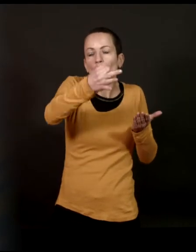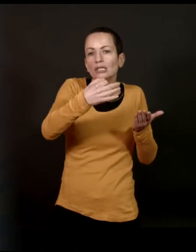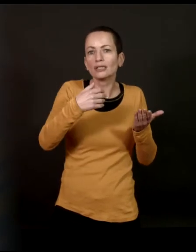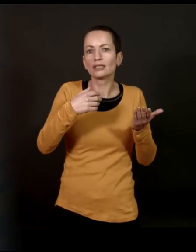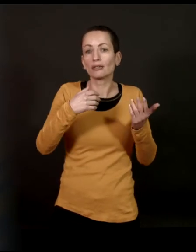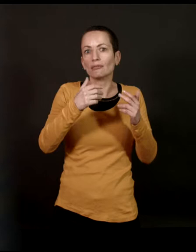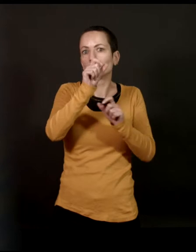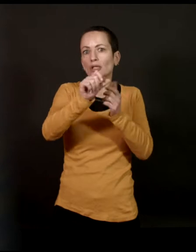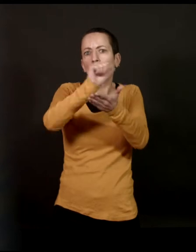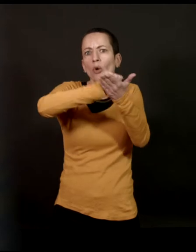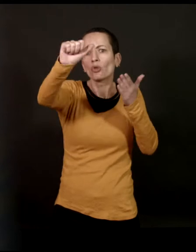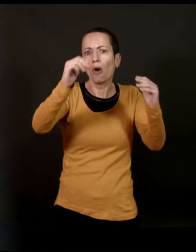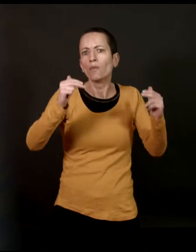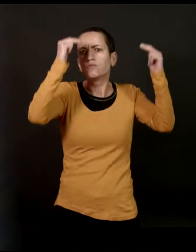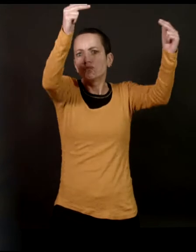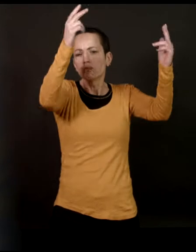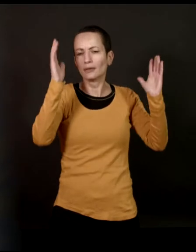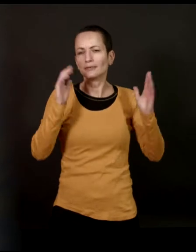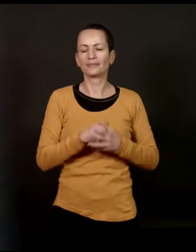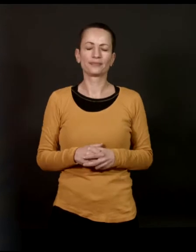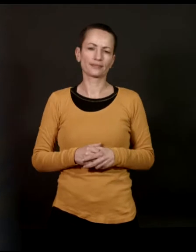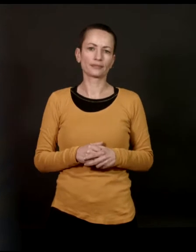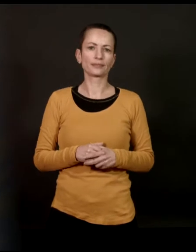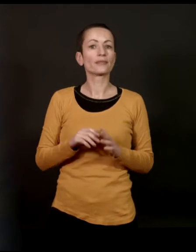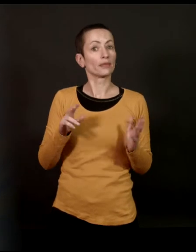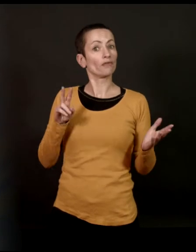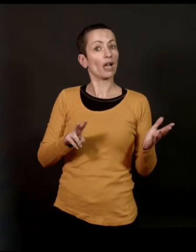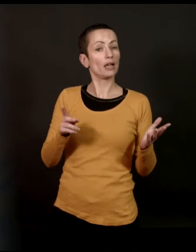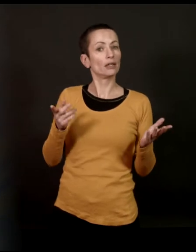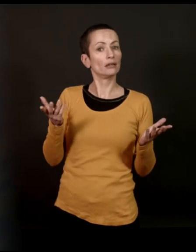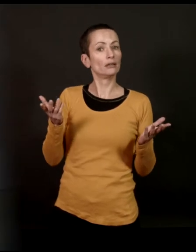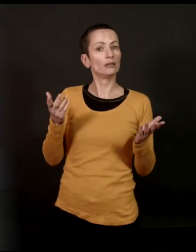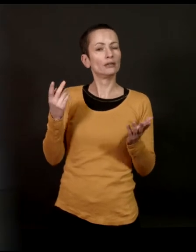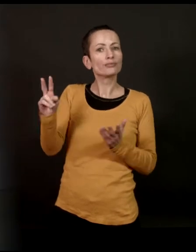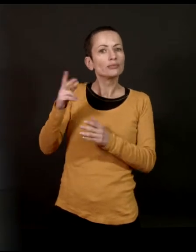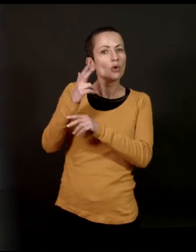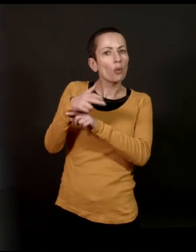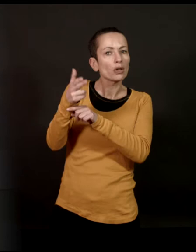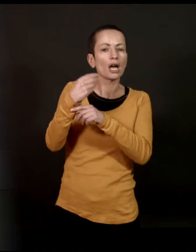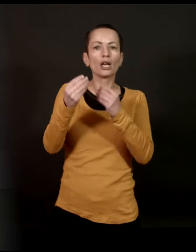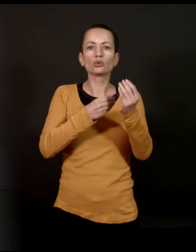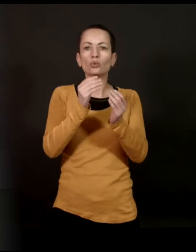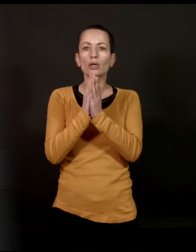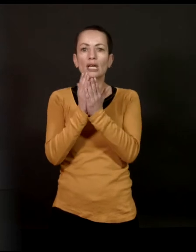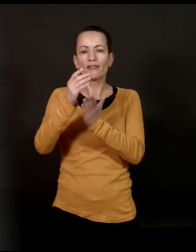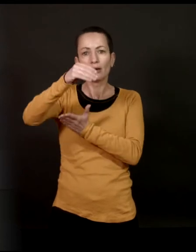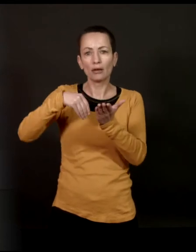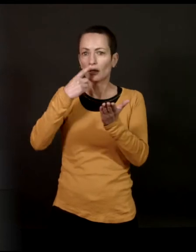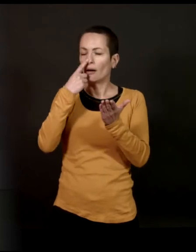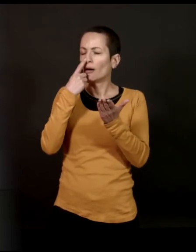littérature et je mets très haut ceux qui la font. Donc, mais c'est vrai qu'on sent que ce soit dans vos reportages ou dans vos livres, un vrai travail